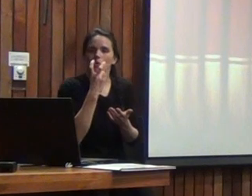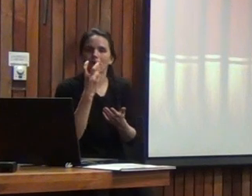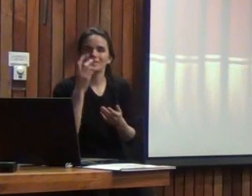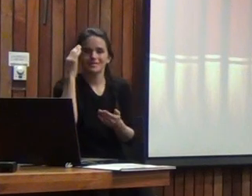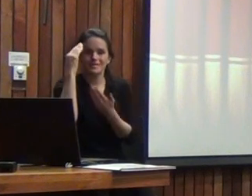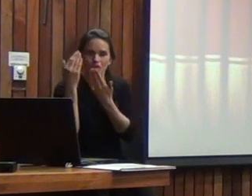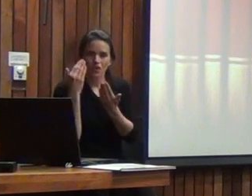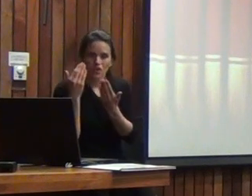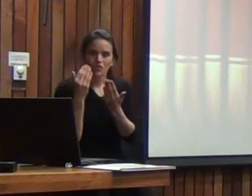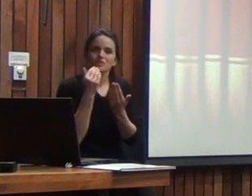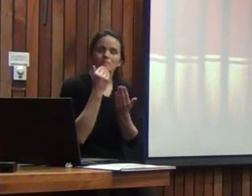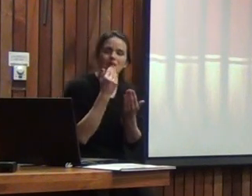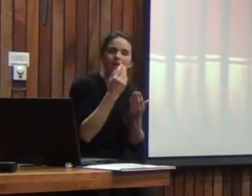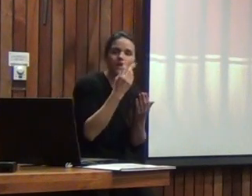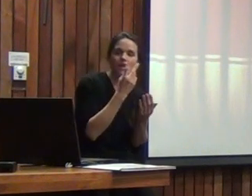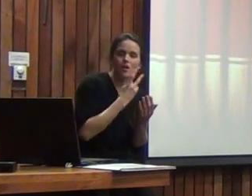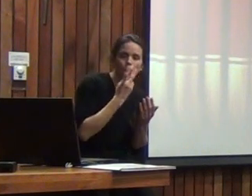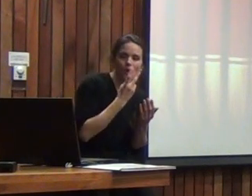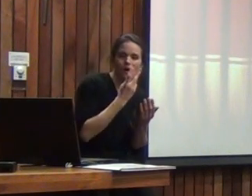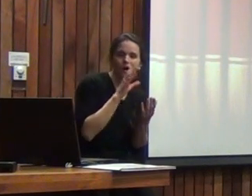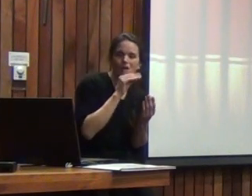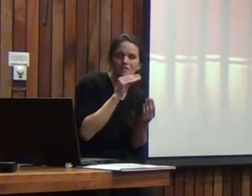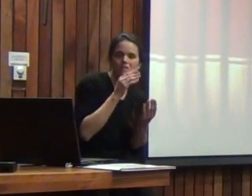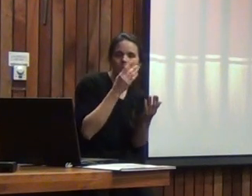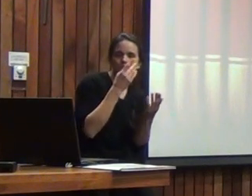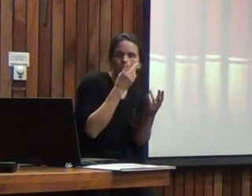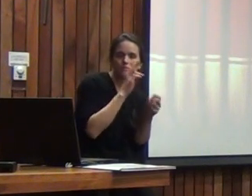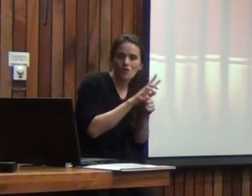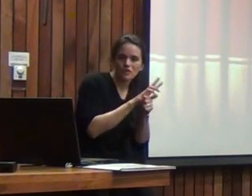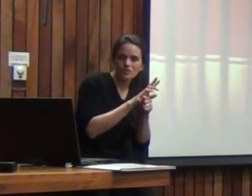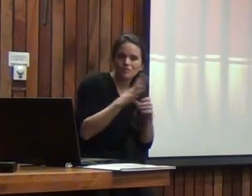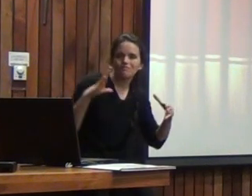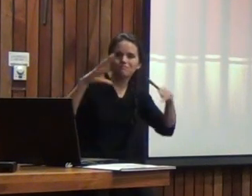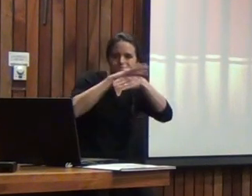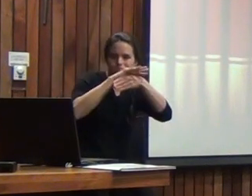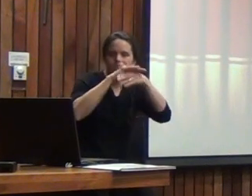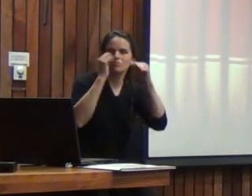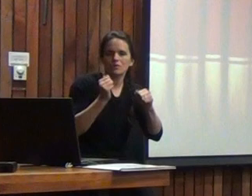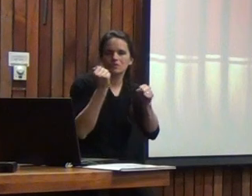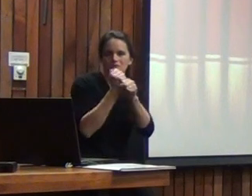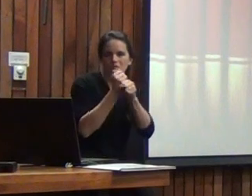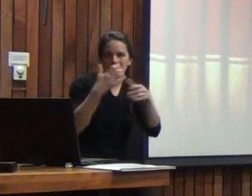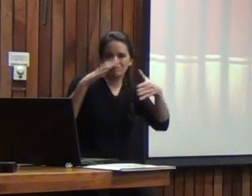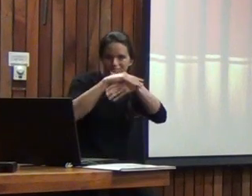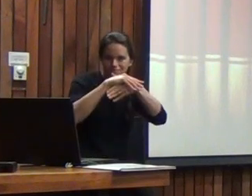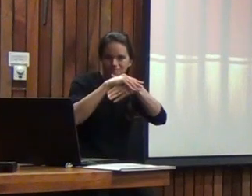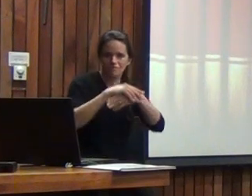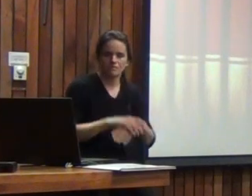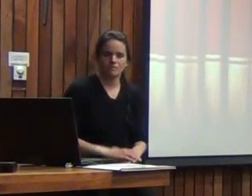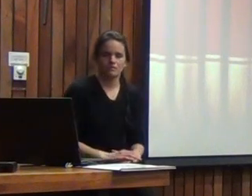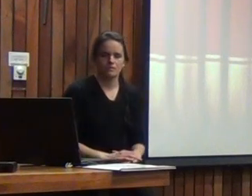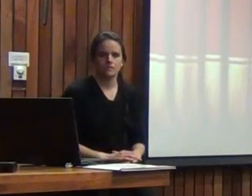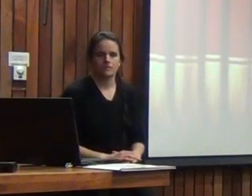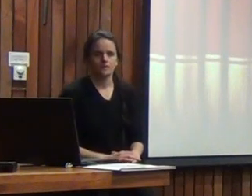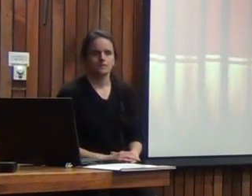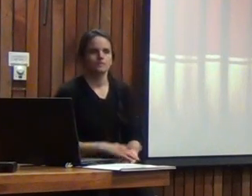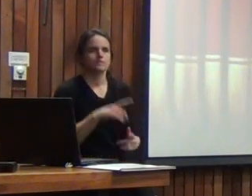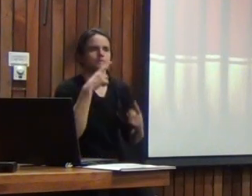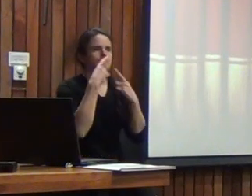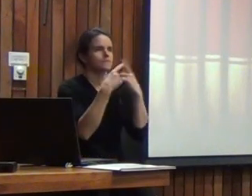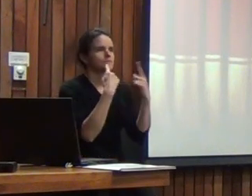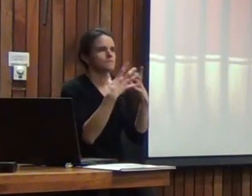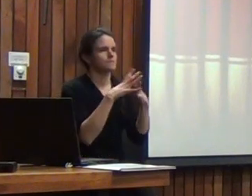profesores y eso creo que es una gran ventaja de este test eso ¿más preguntas? que otra vez